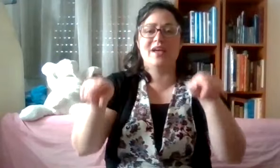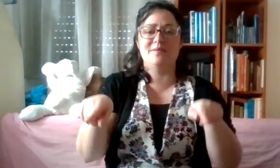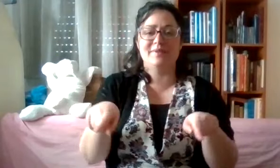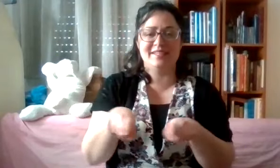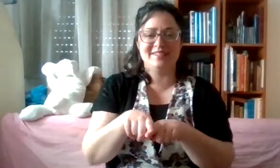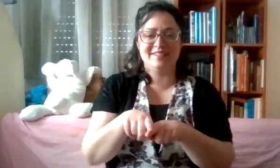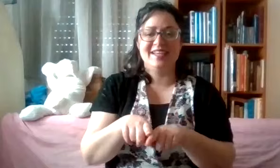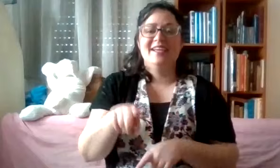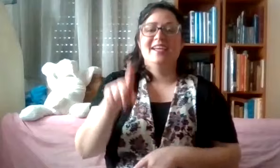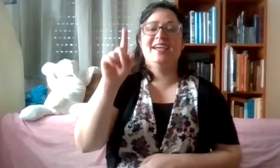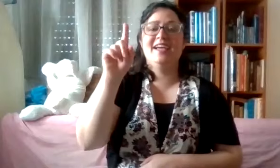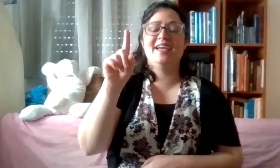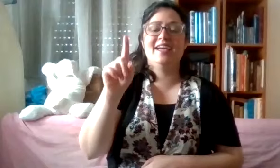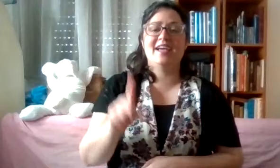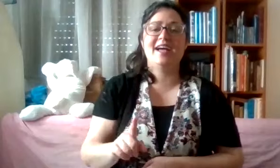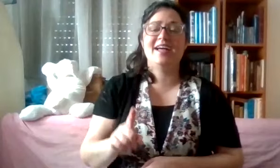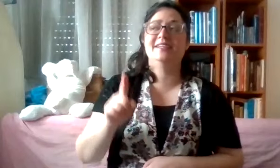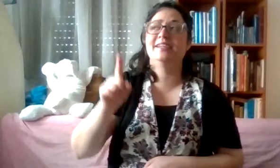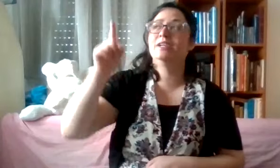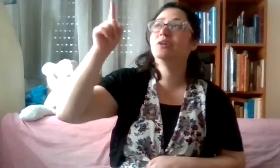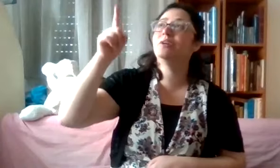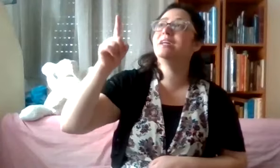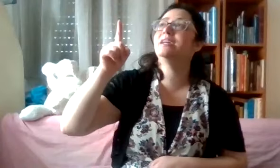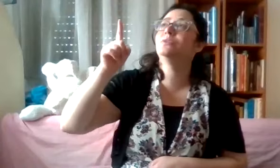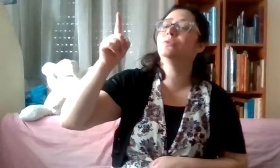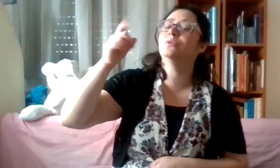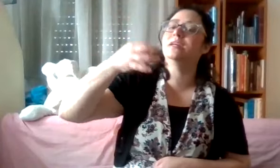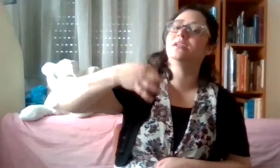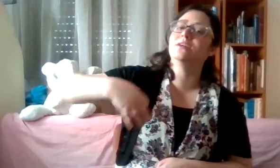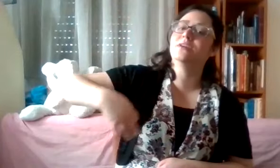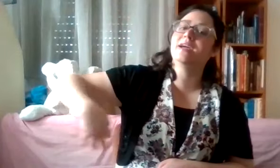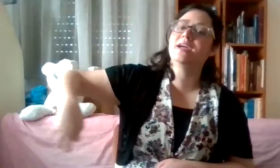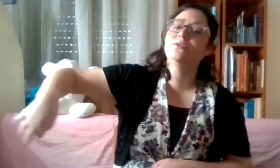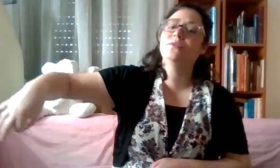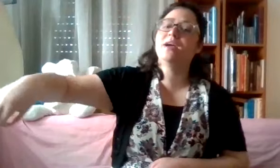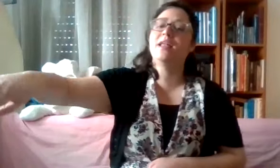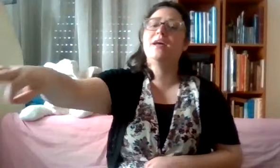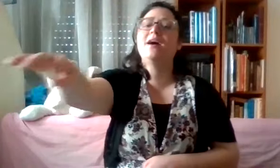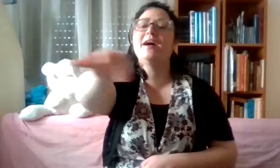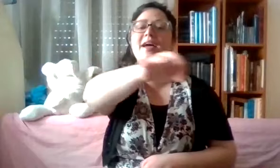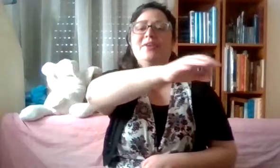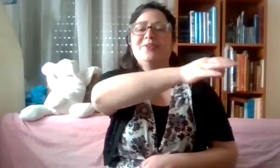הברית, אחד אלוהינו, אלוהינו, אלוהינו,